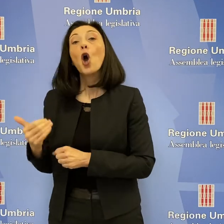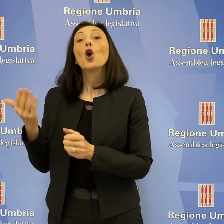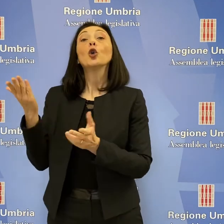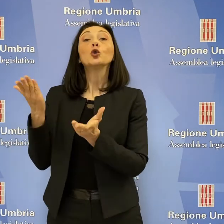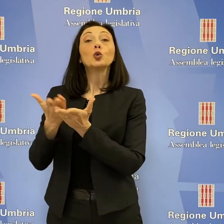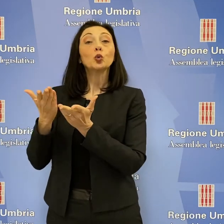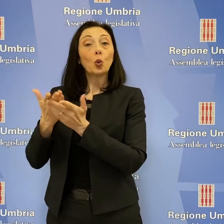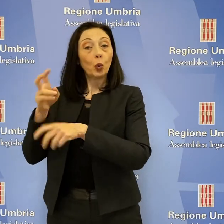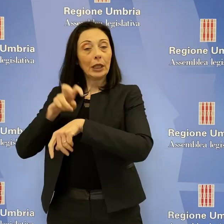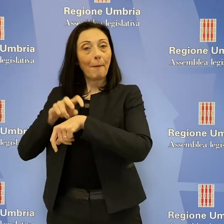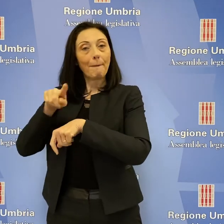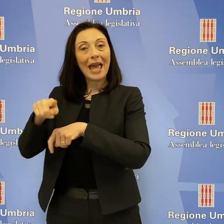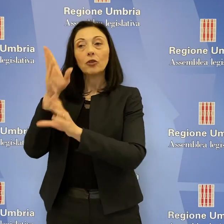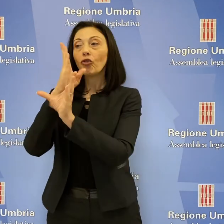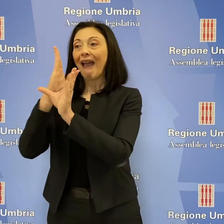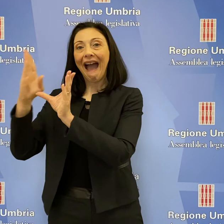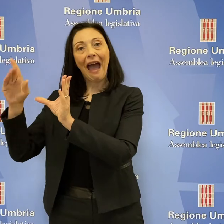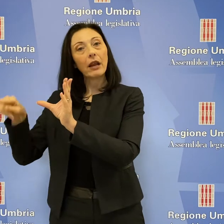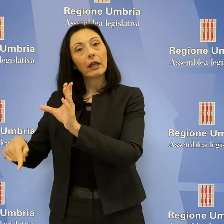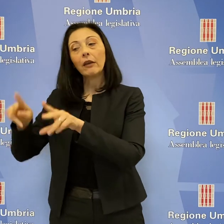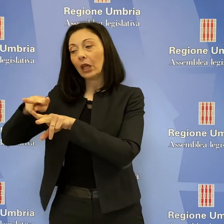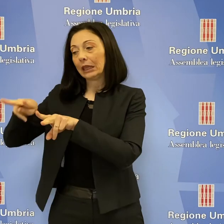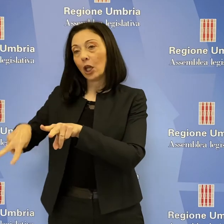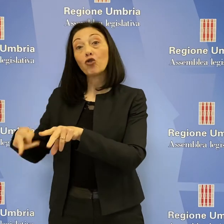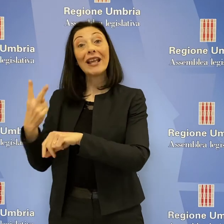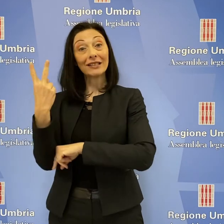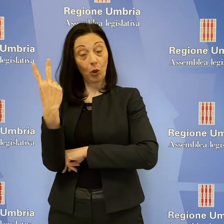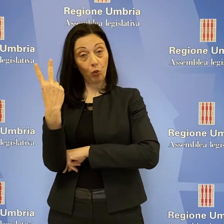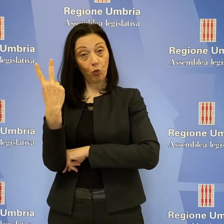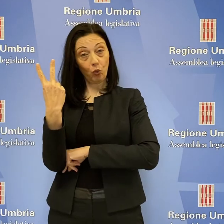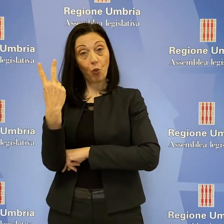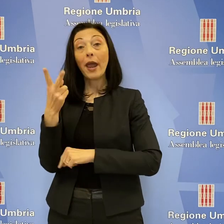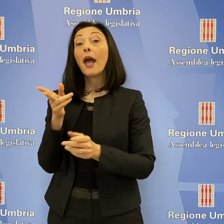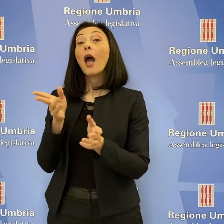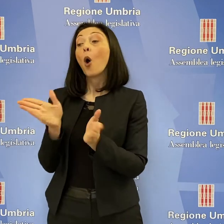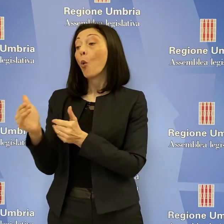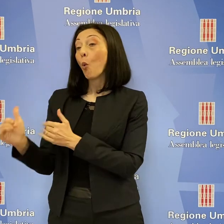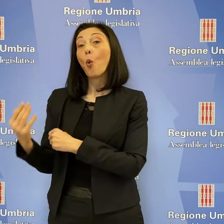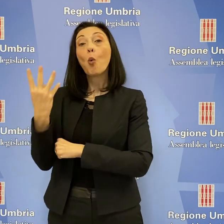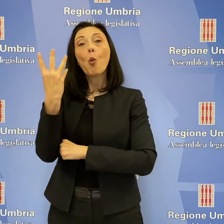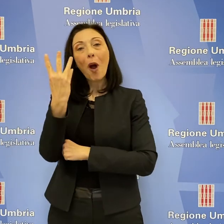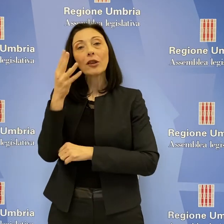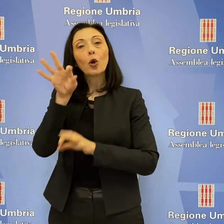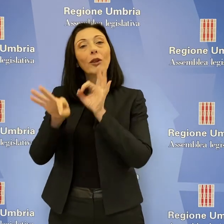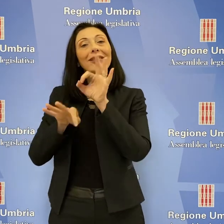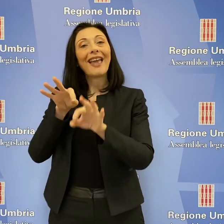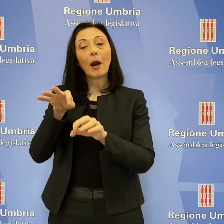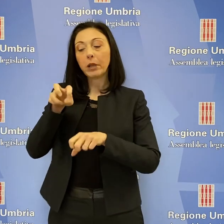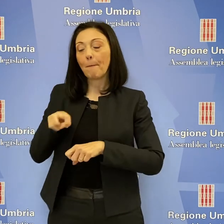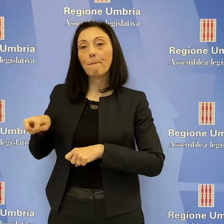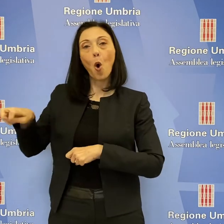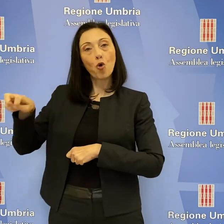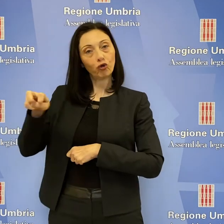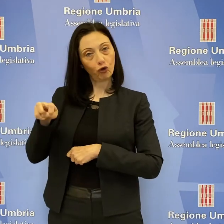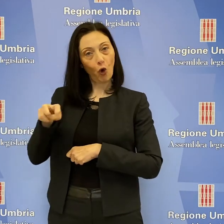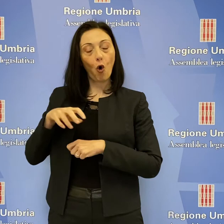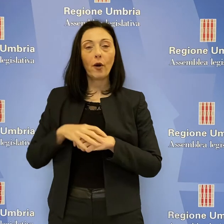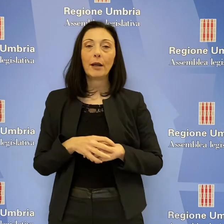archivio e stanza adegenza, con due posti letto, quattro stanze dedicate alla terapia su poltrona. L'azienda ospedaliera rivedrà il